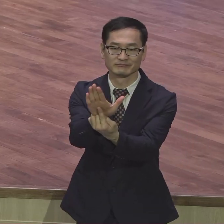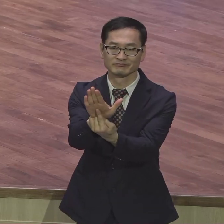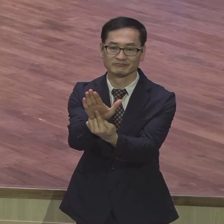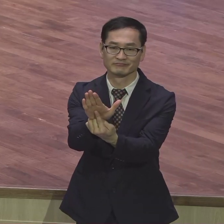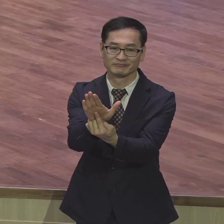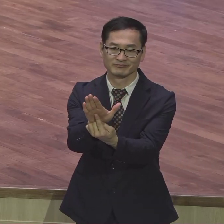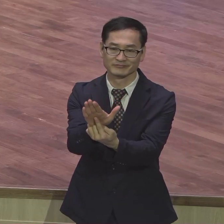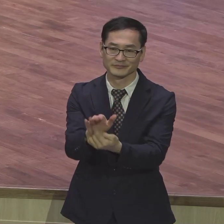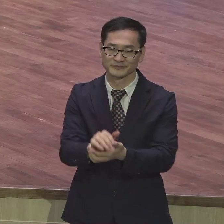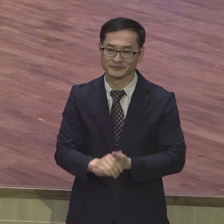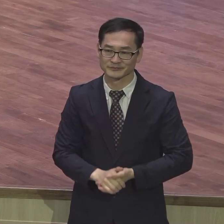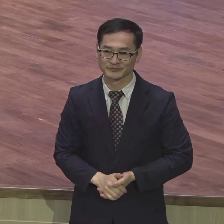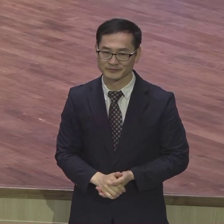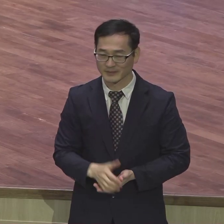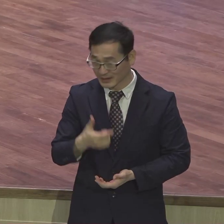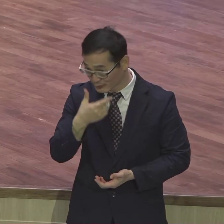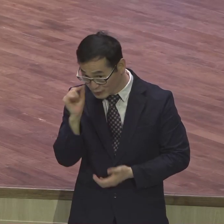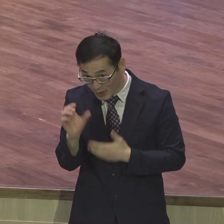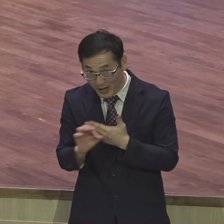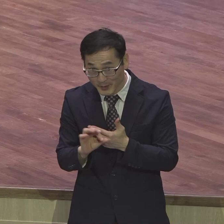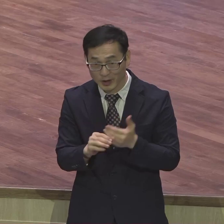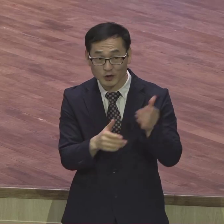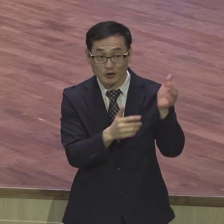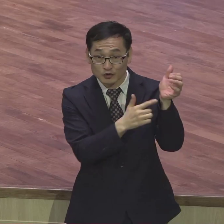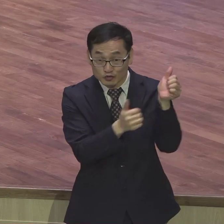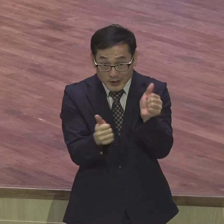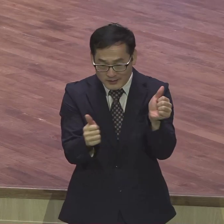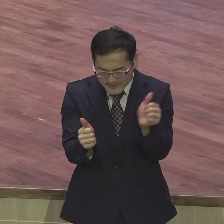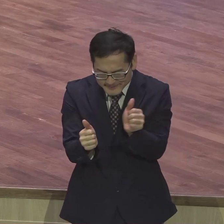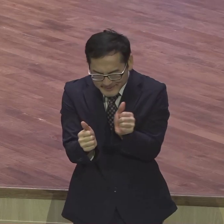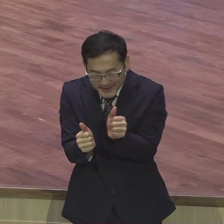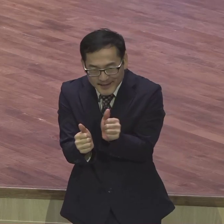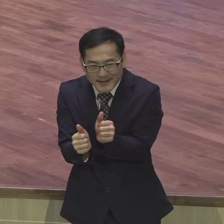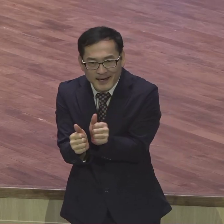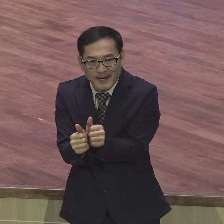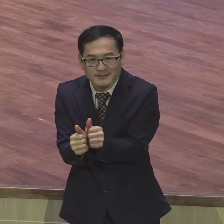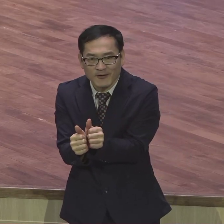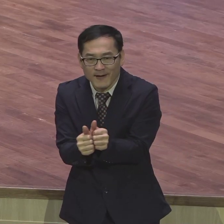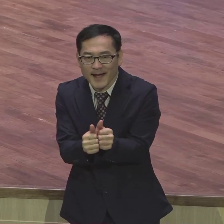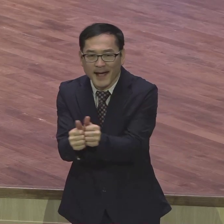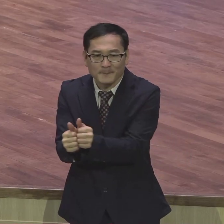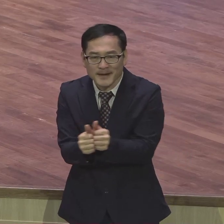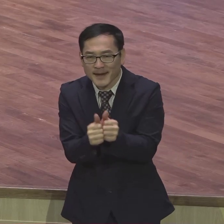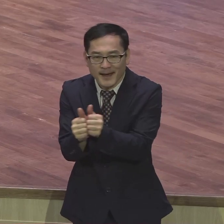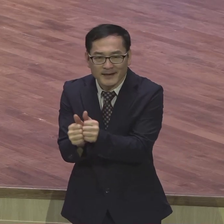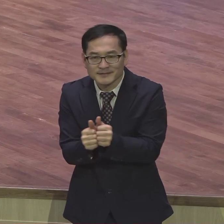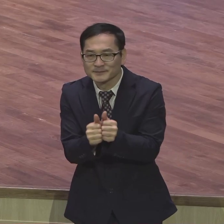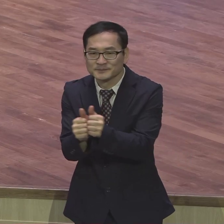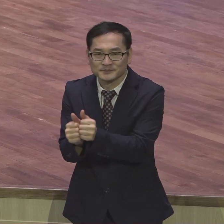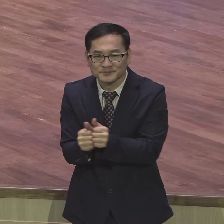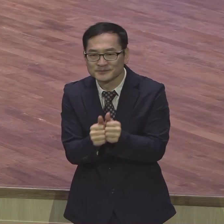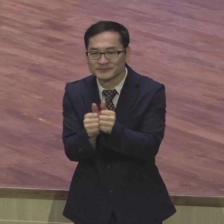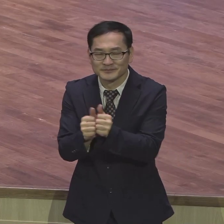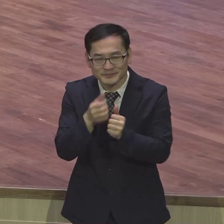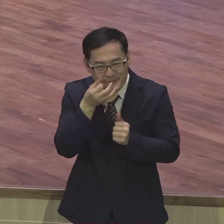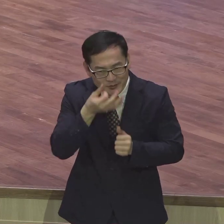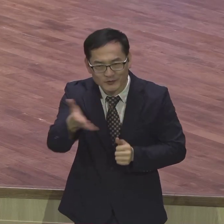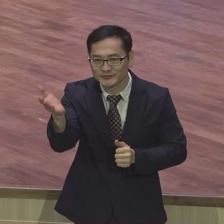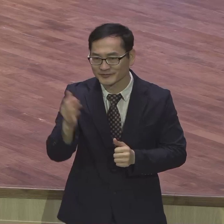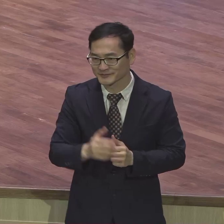부족할수록 주님께서 더 가까이 와서 함께 하신 걸 더 정글로 보이게 더 가까이 나타나서